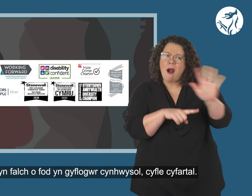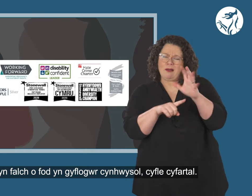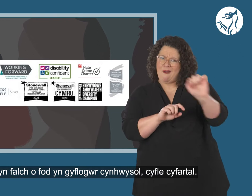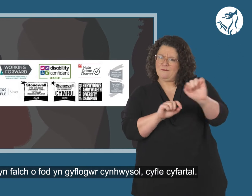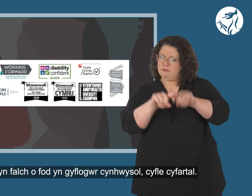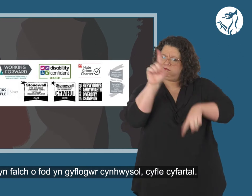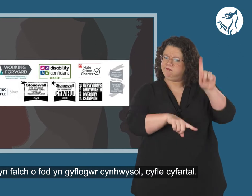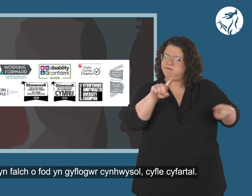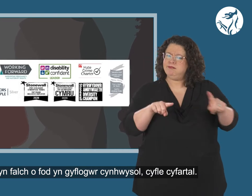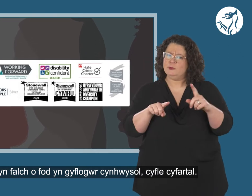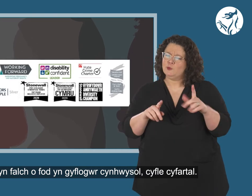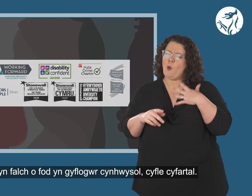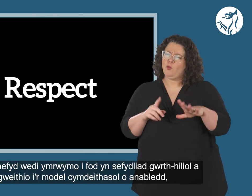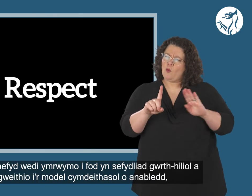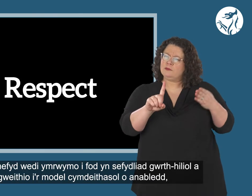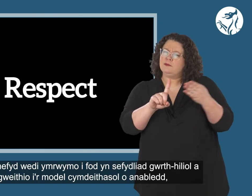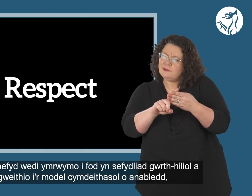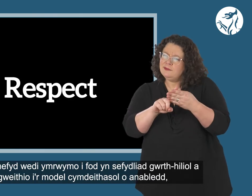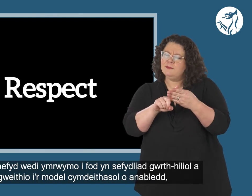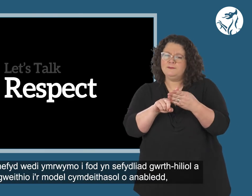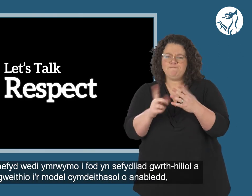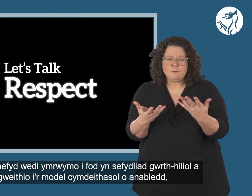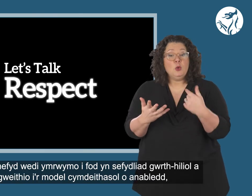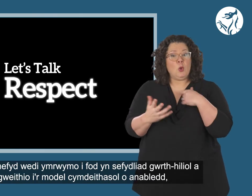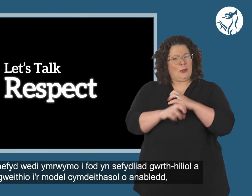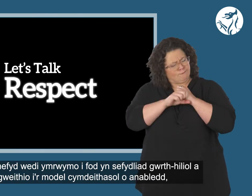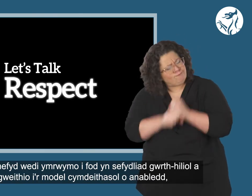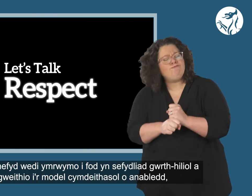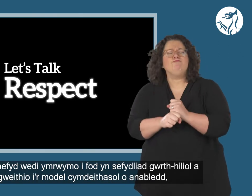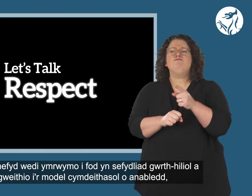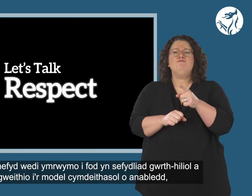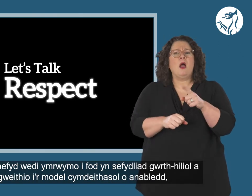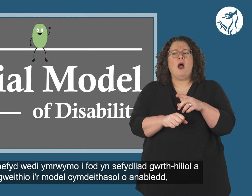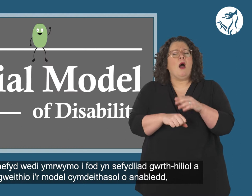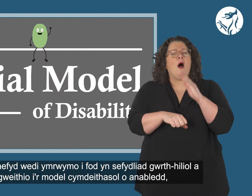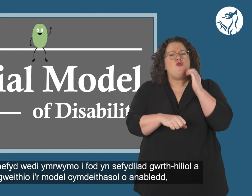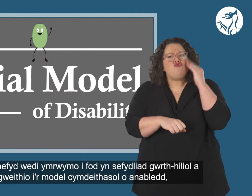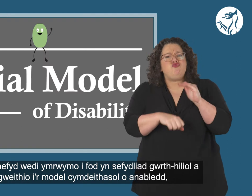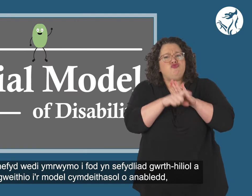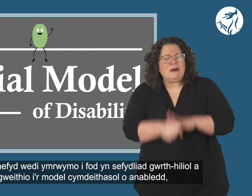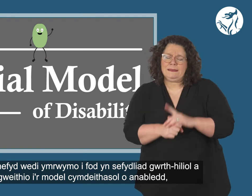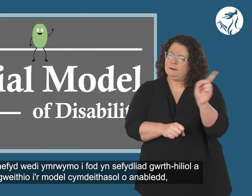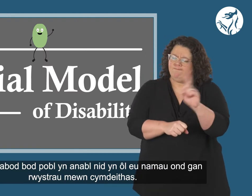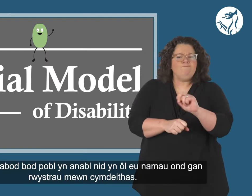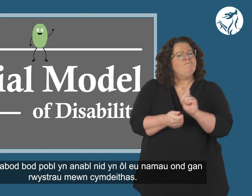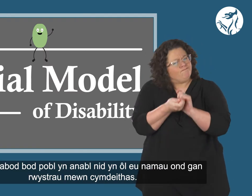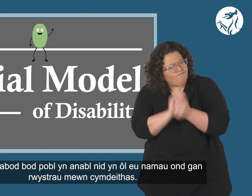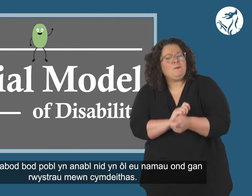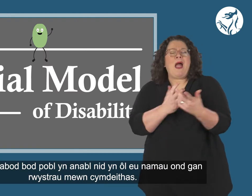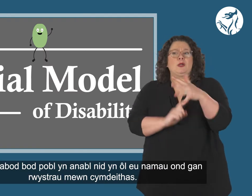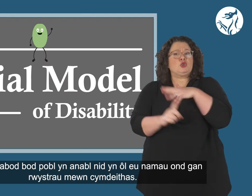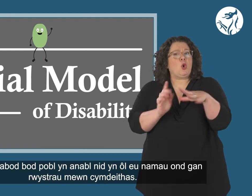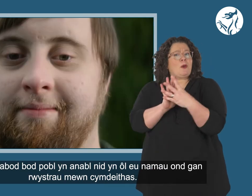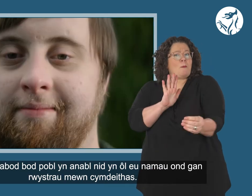inclusive, equal opportunities employer. We're also committed to being an anti-racist organisation and working to the social model of disability, which